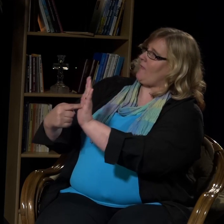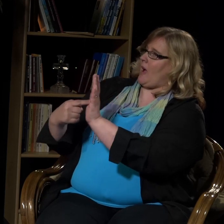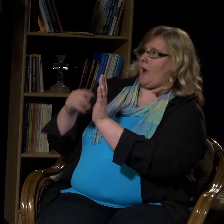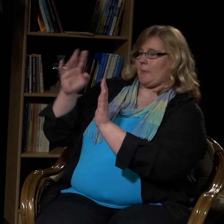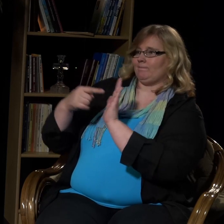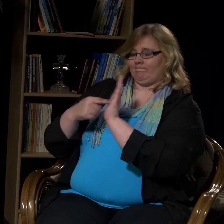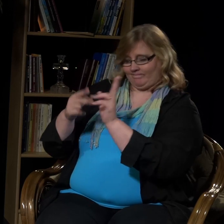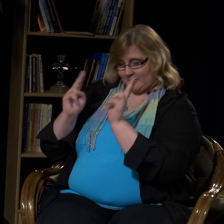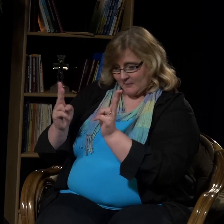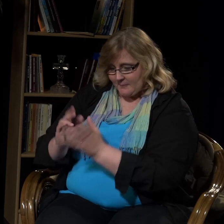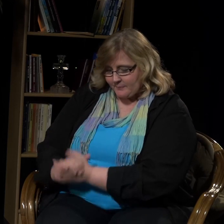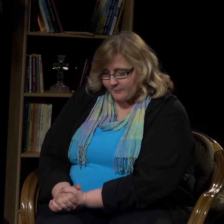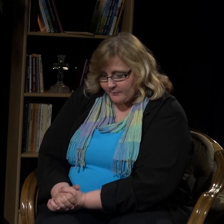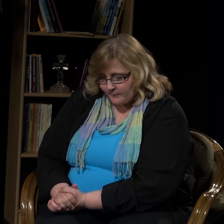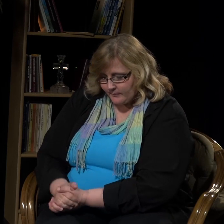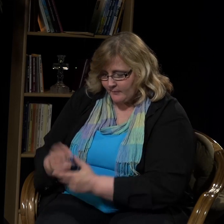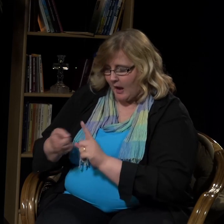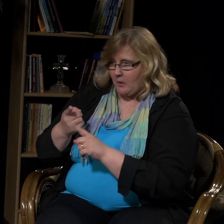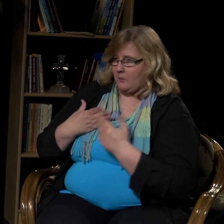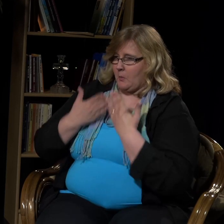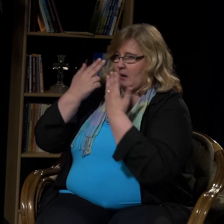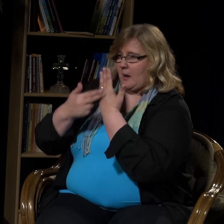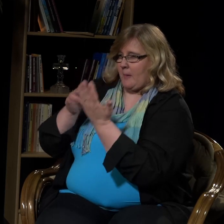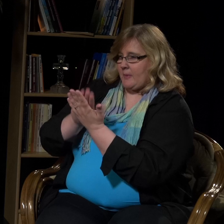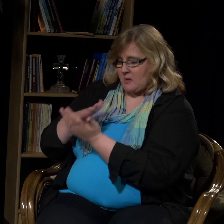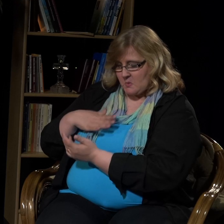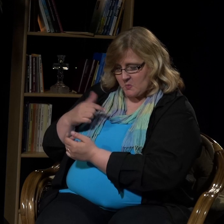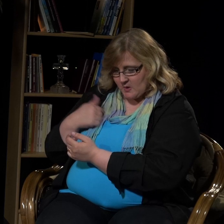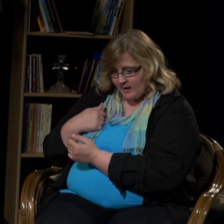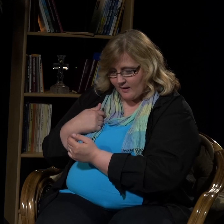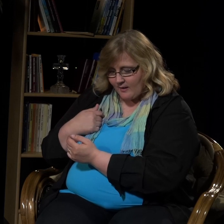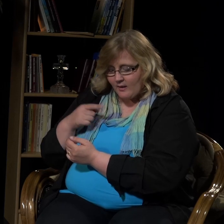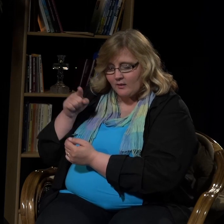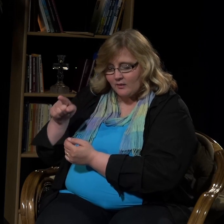malleja, kuinka me voimme toimia. Luen Raamatusta kohdan